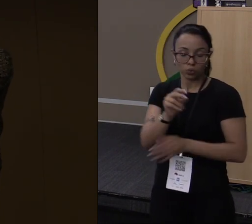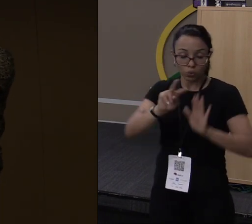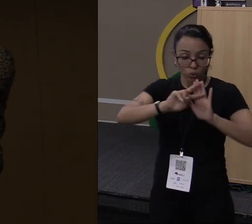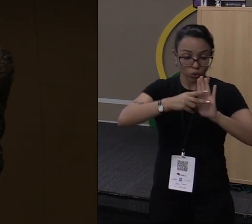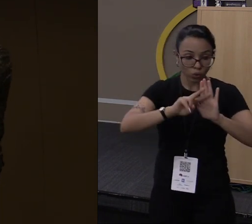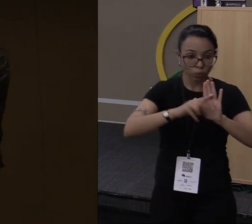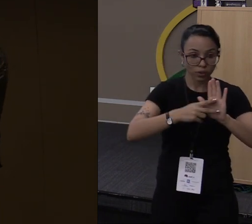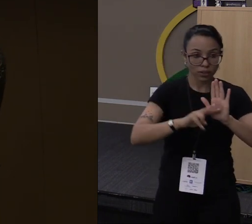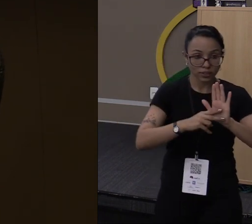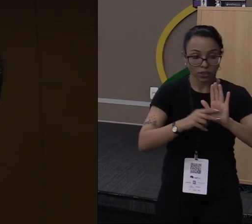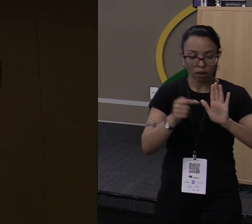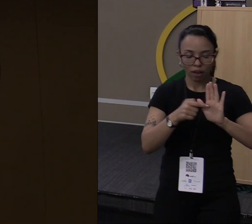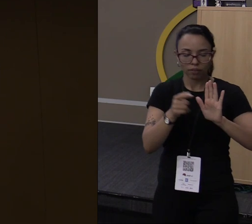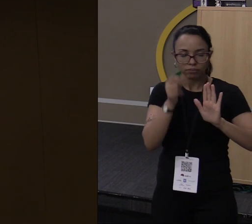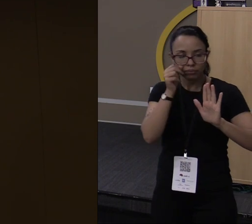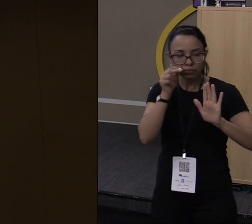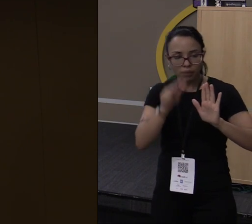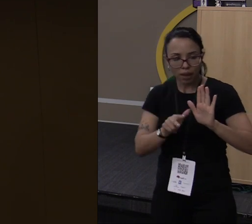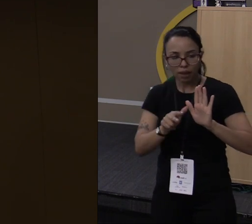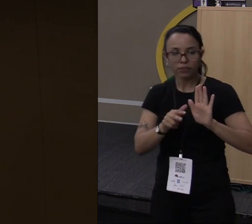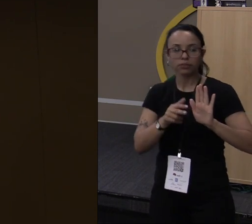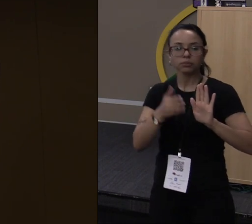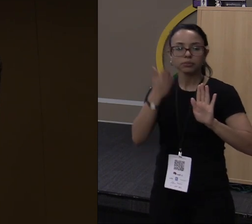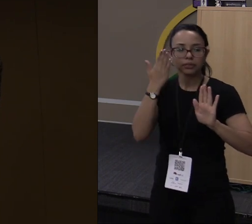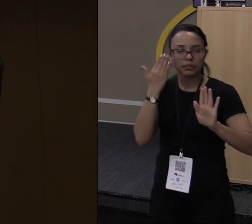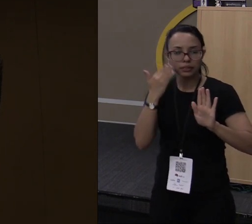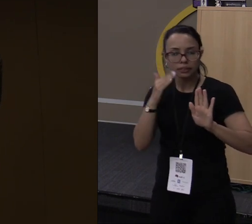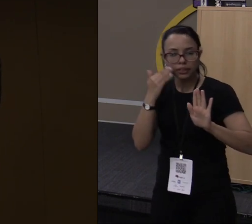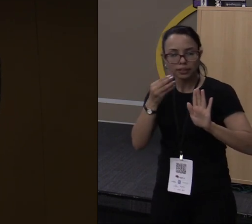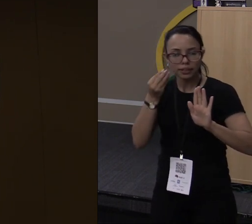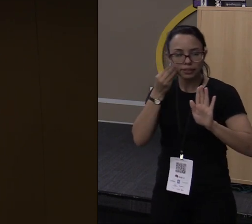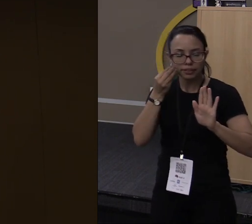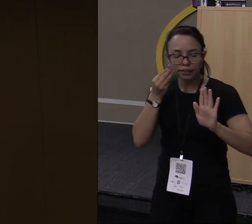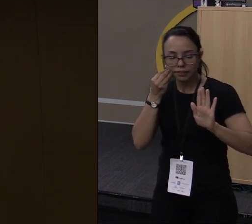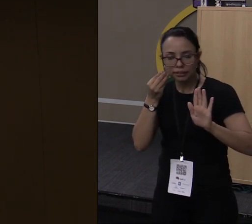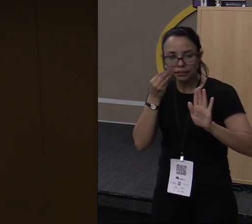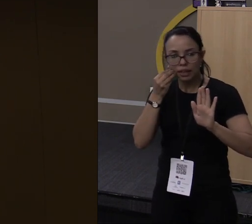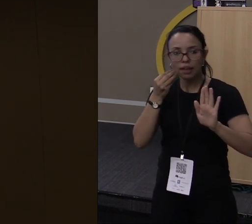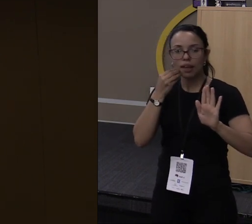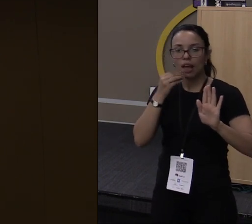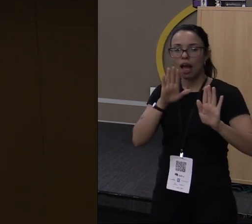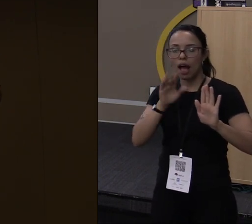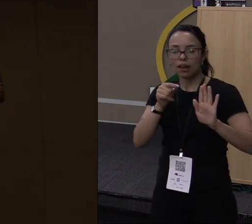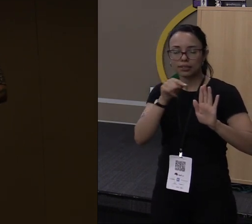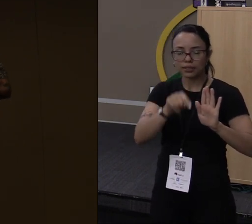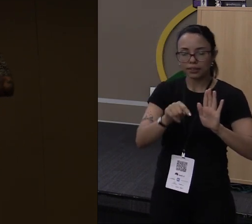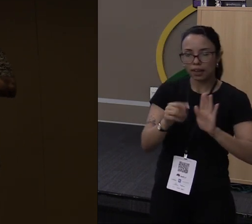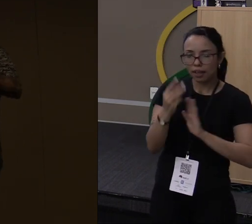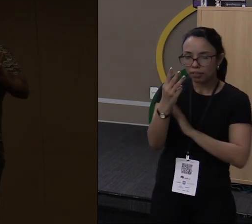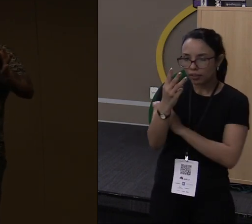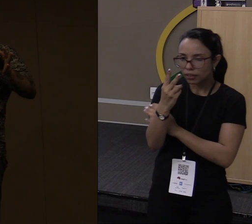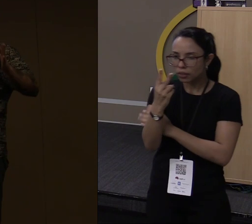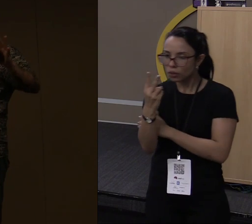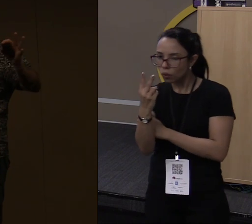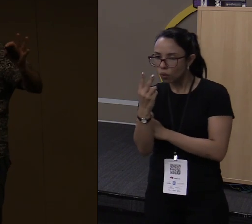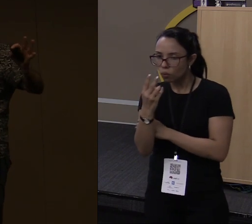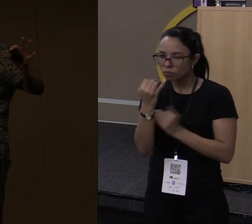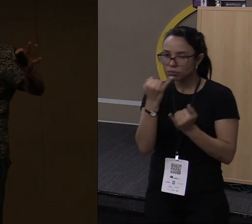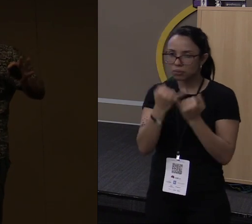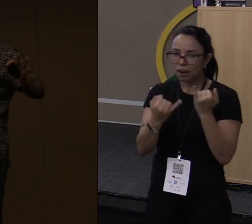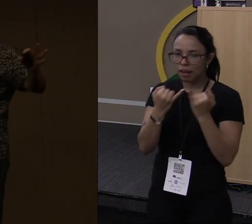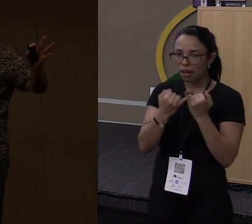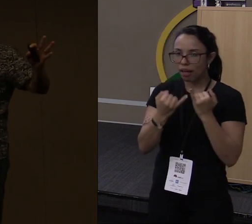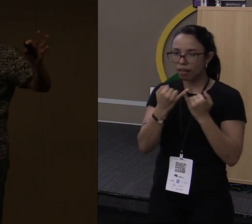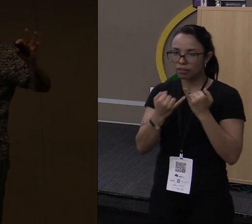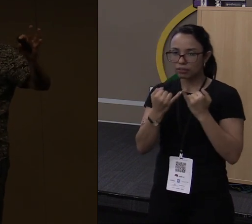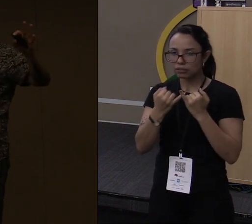compilador vai ser inteligente o bastante para tentar entender que isso daqui é um 32. Me parece que vai